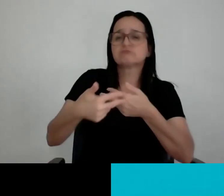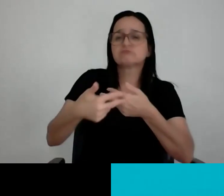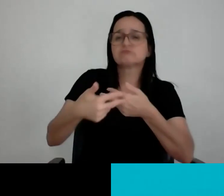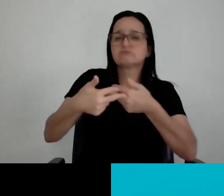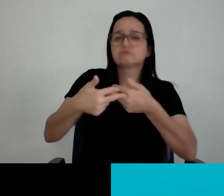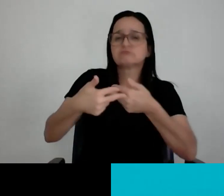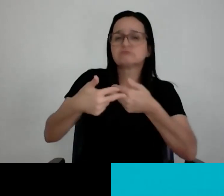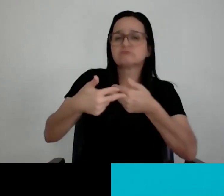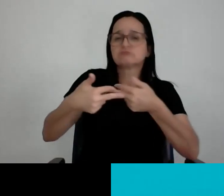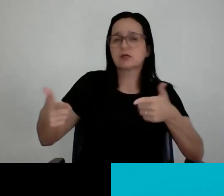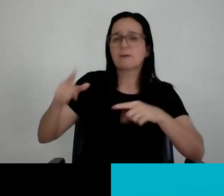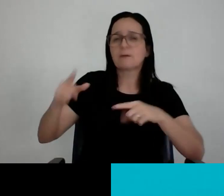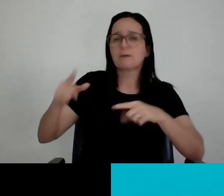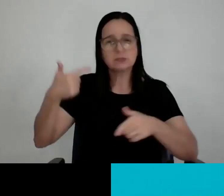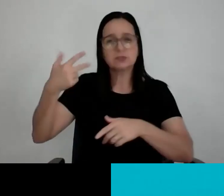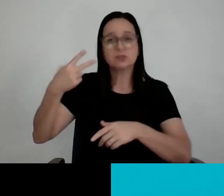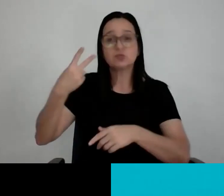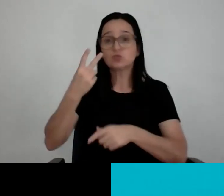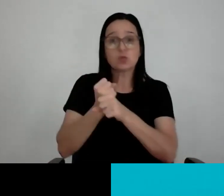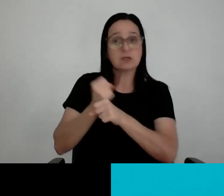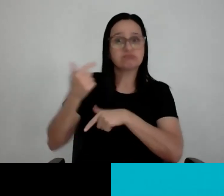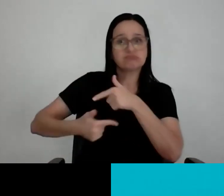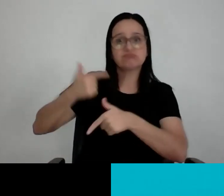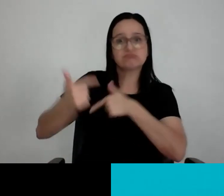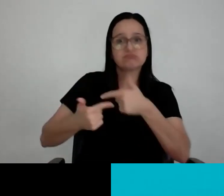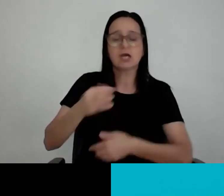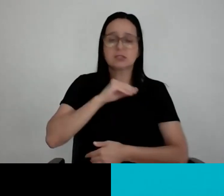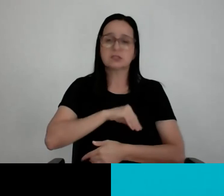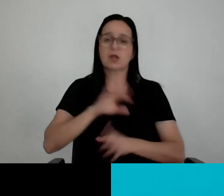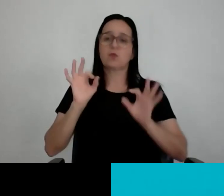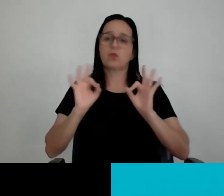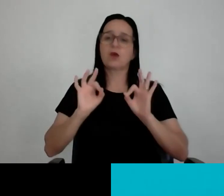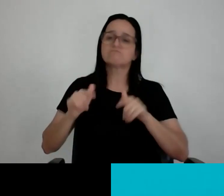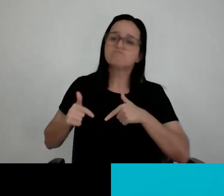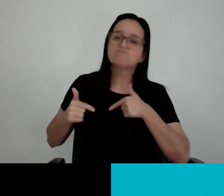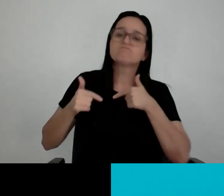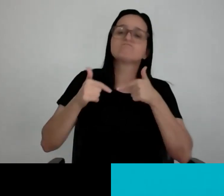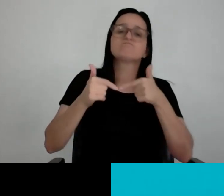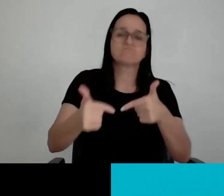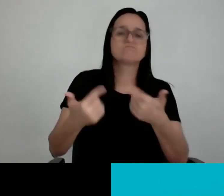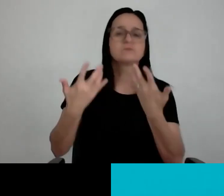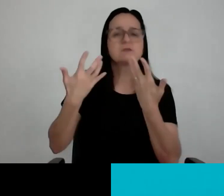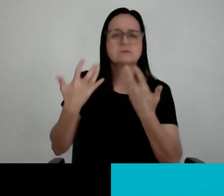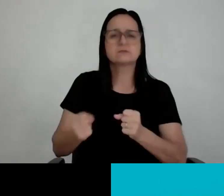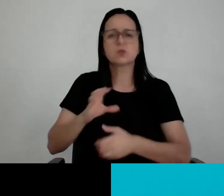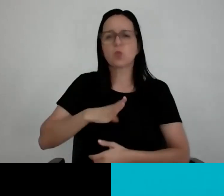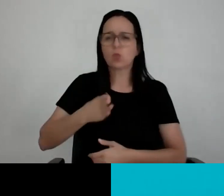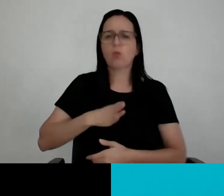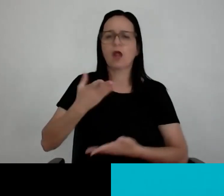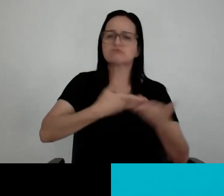entendeu? Mostra uma dedicação, isso é importante também, tem que investir, tem que arriscar, tem que apostar e tem que saber se relacionar com as pessoas.